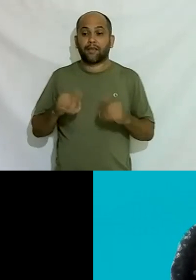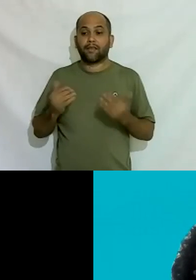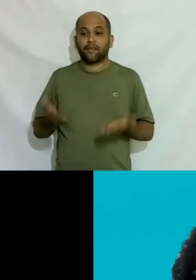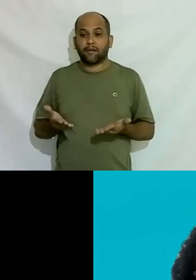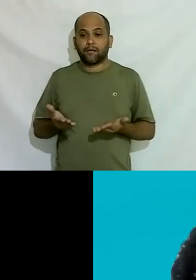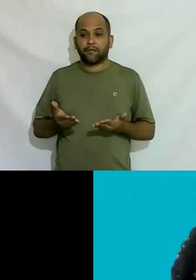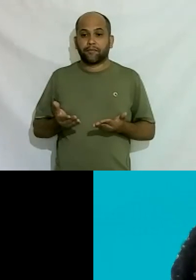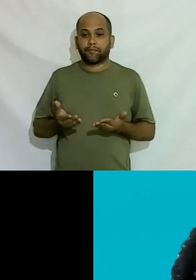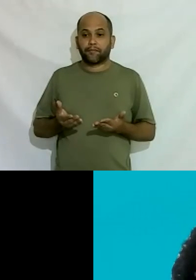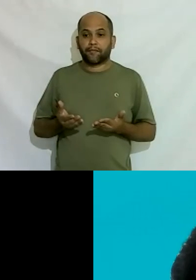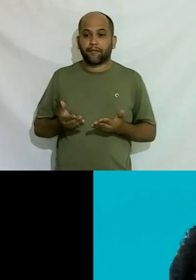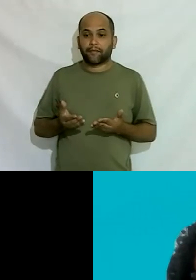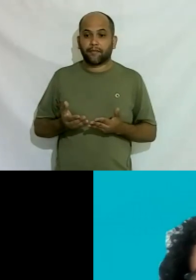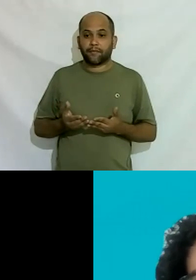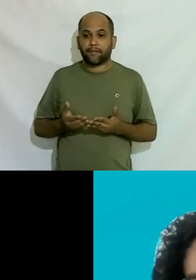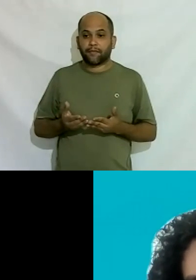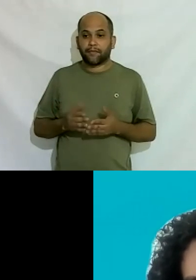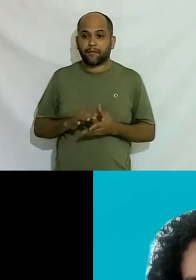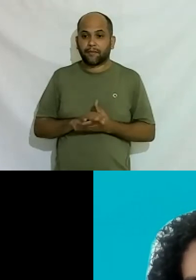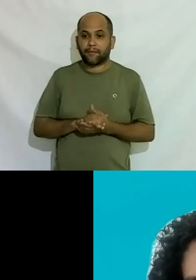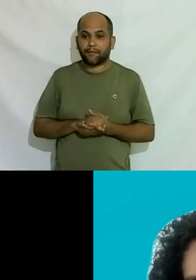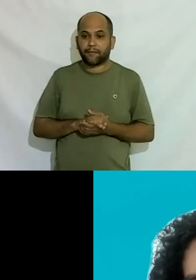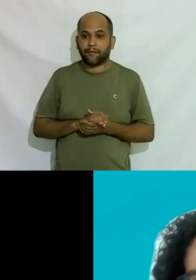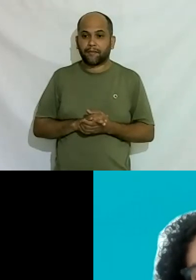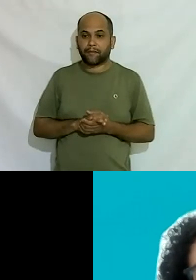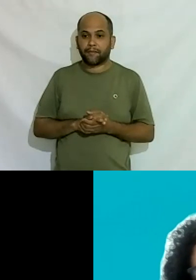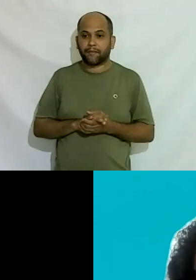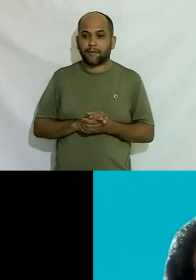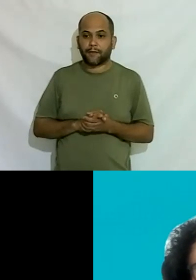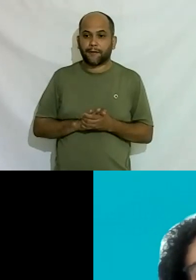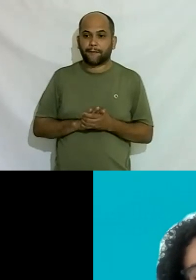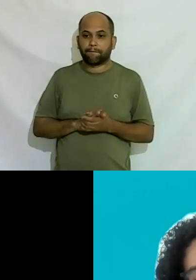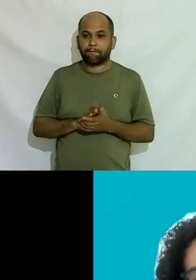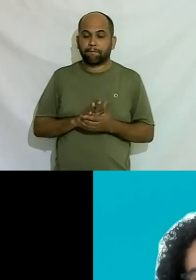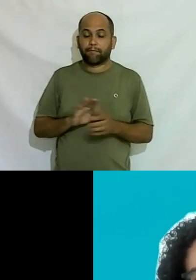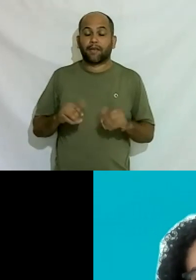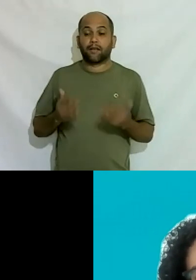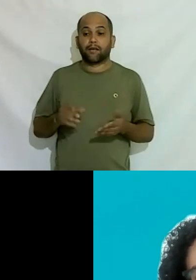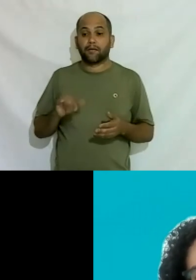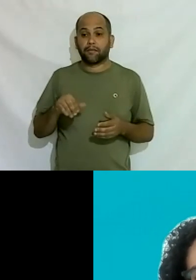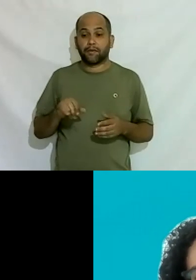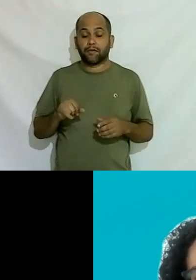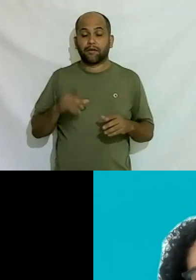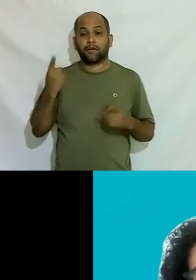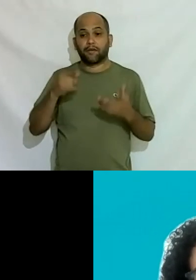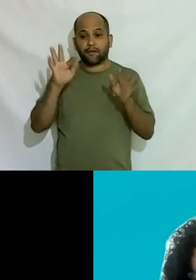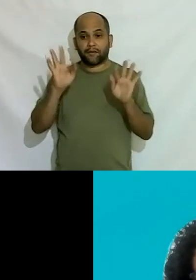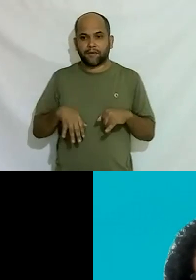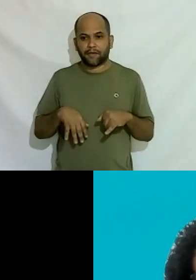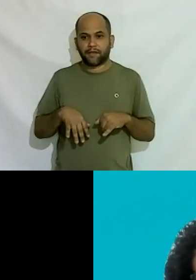meu chat é enquanto isso gente para a gente finalizar